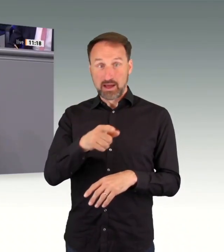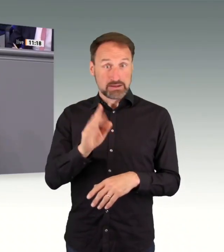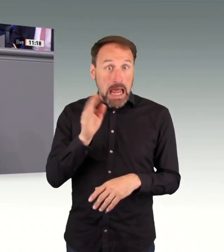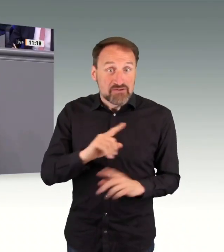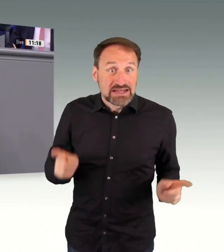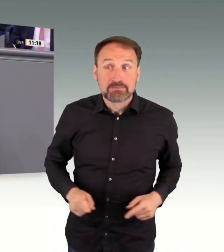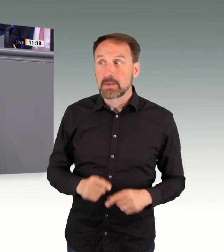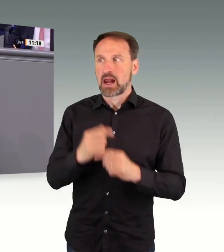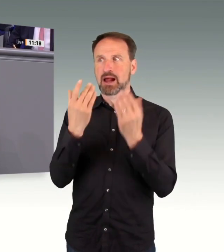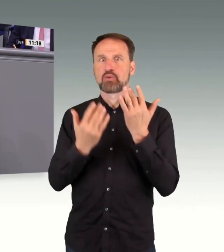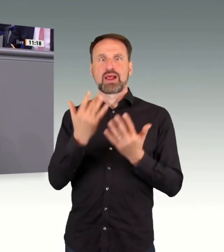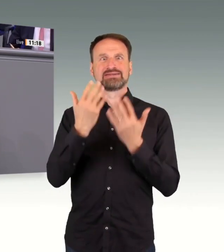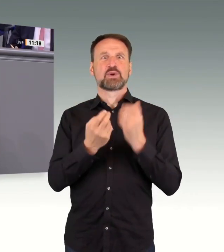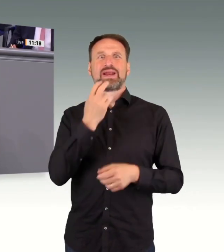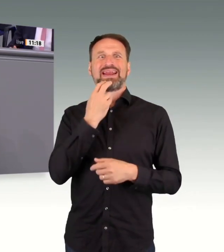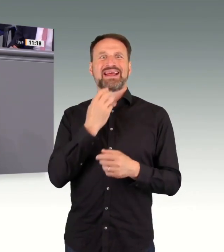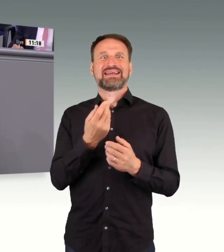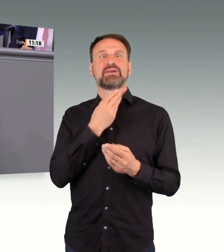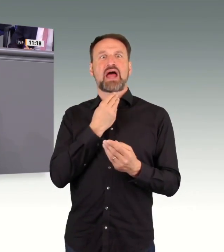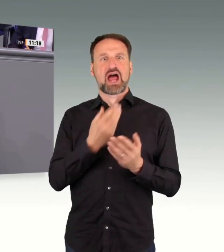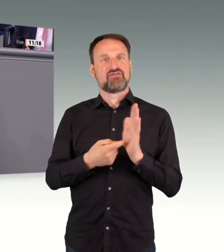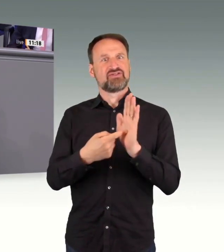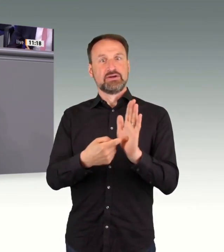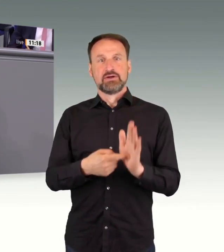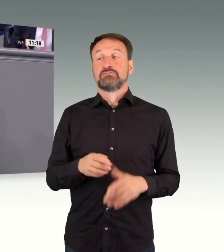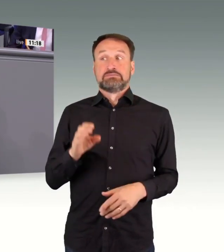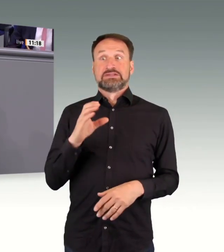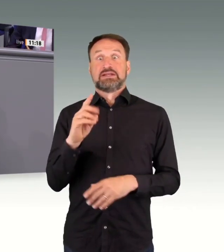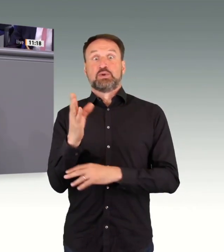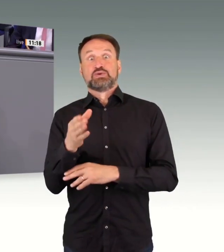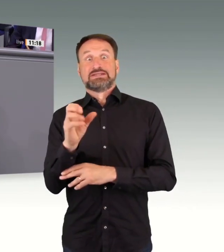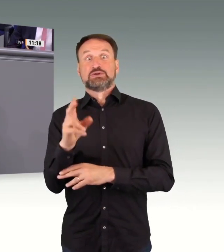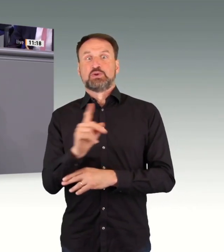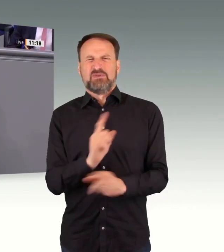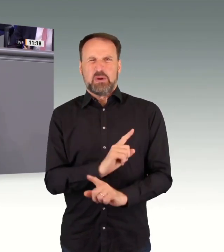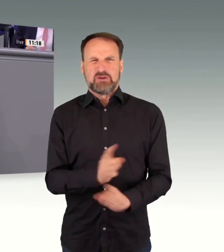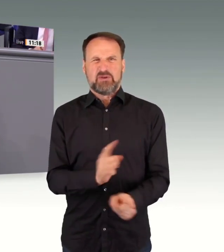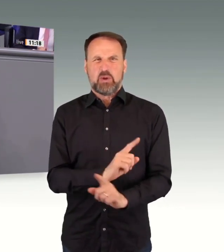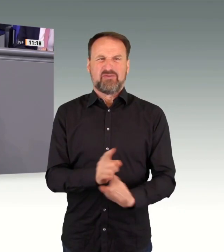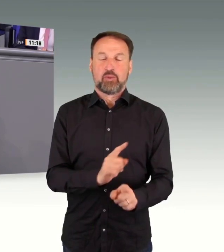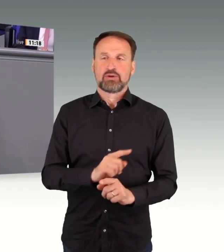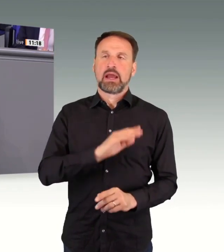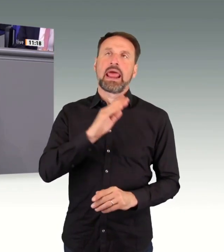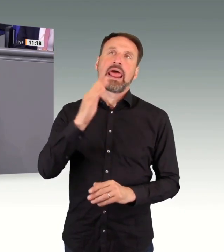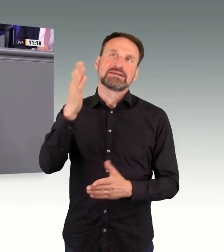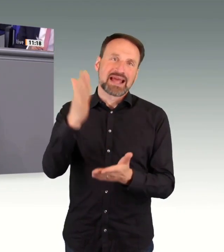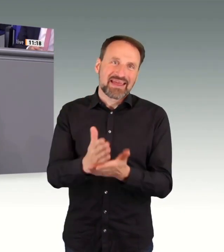Energiebedarfs vorlegen, weil die Unionsfraktion ihm das verboten hat. Erst am Ende der Legislaturperiode, als er sozusagen nicht mehr